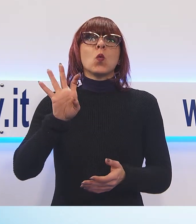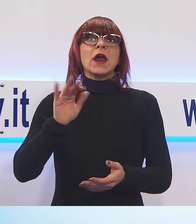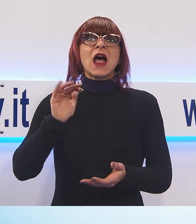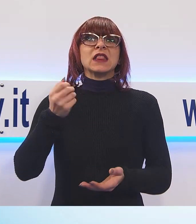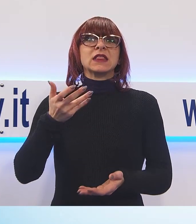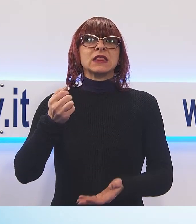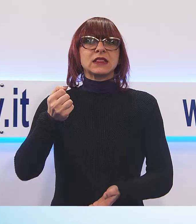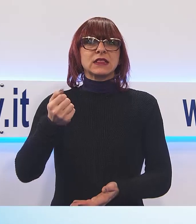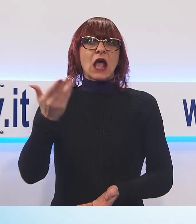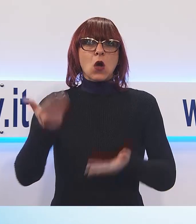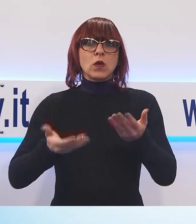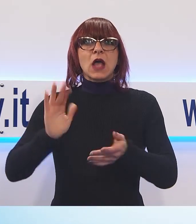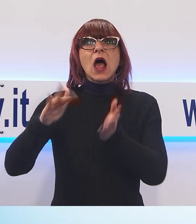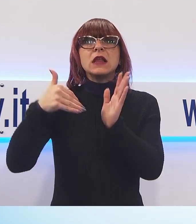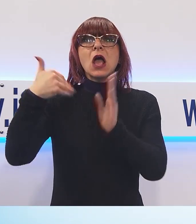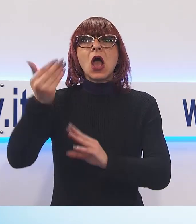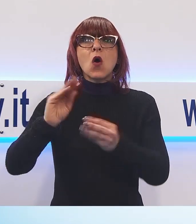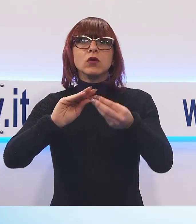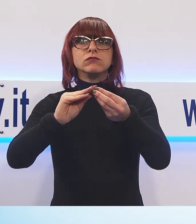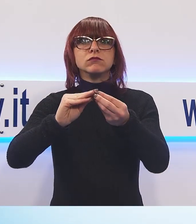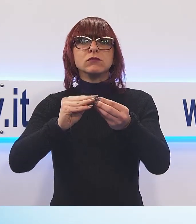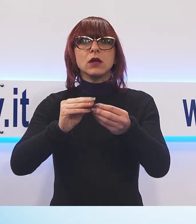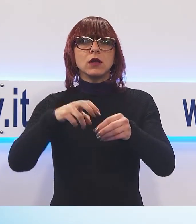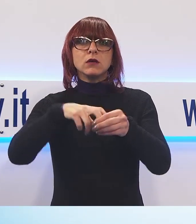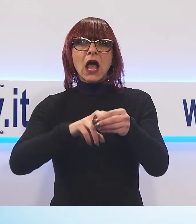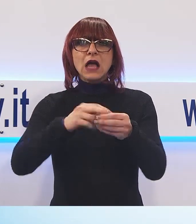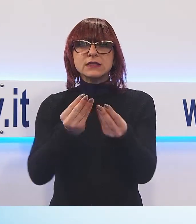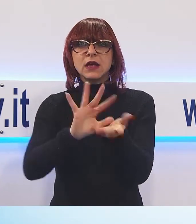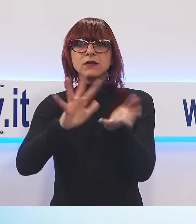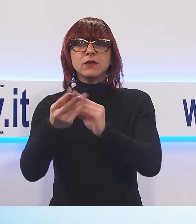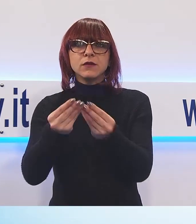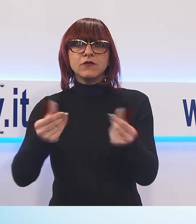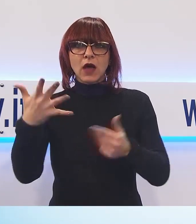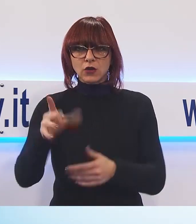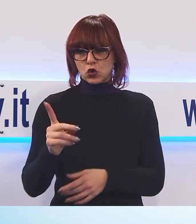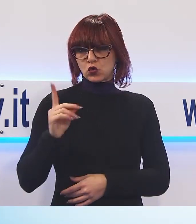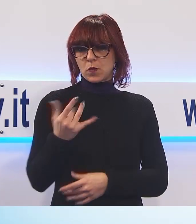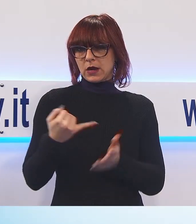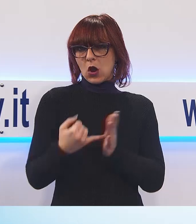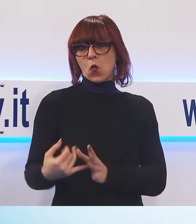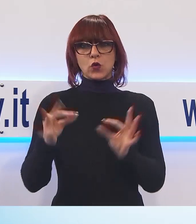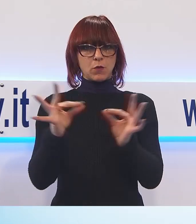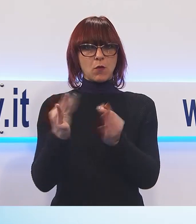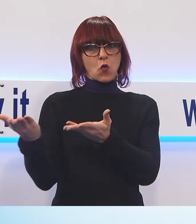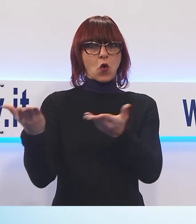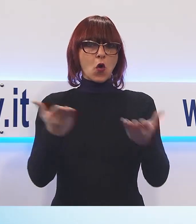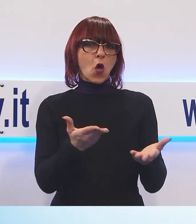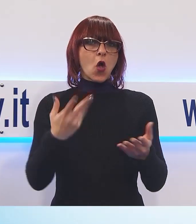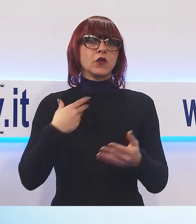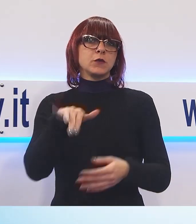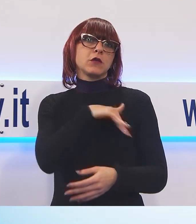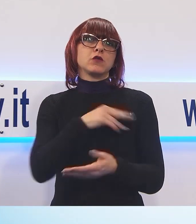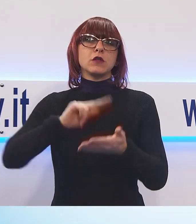Domenica scorsa la macchinatura è stata conclusa ospitando una quarantina di entusiasti ragazzi delle scuole e dell'Istituto Comprensivo di Barca.